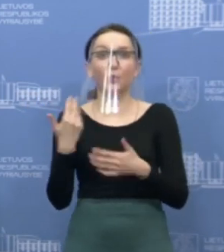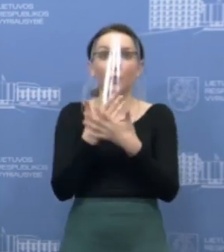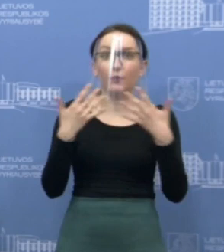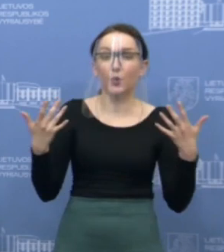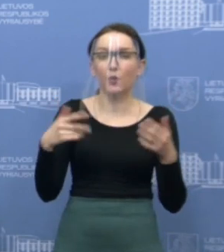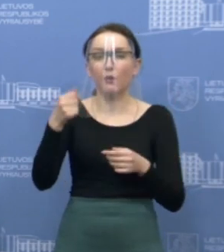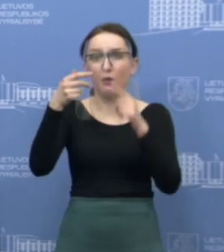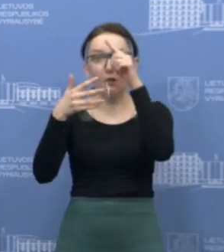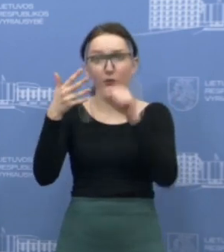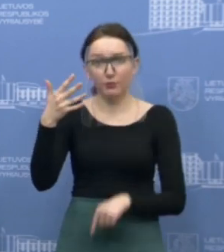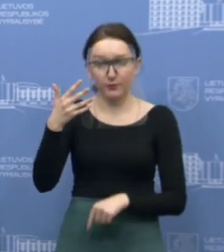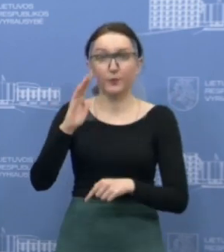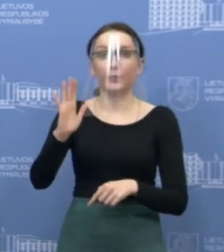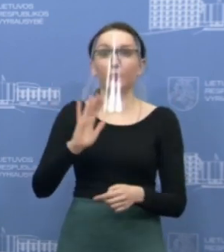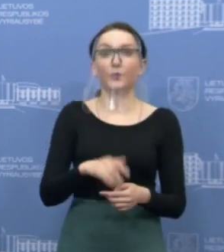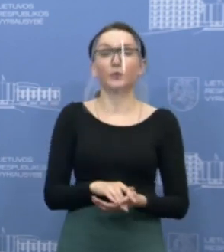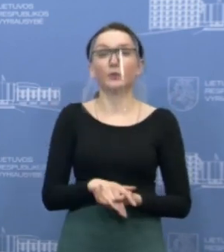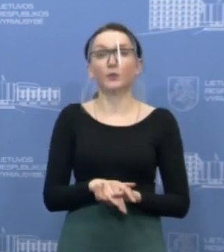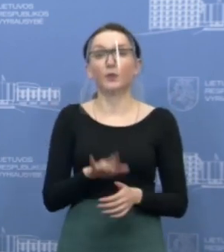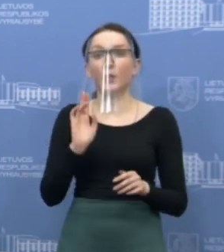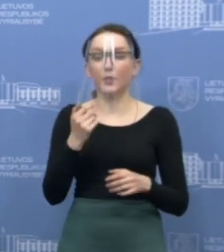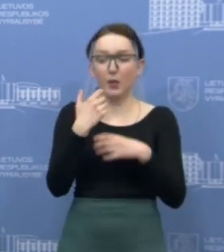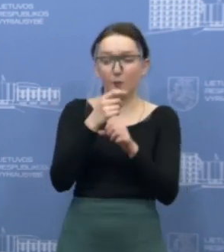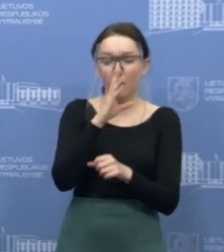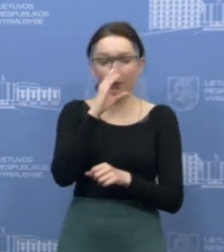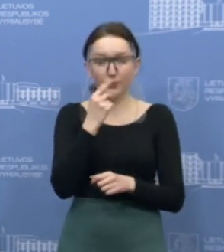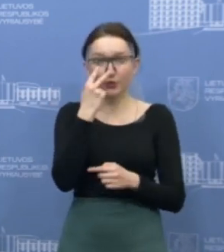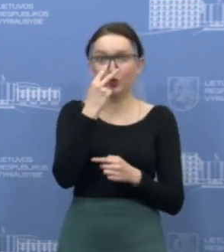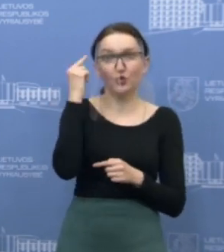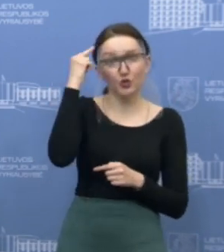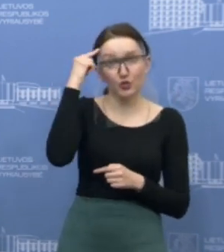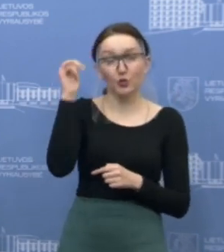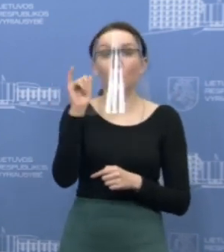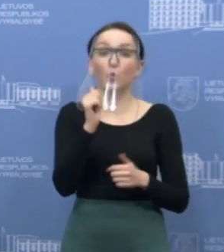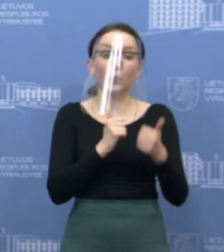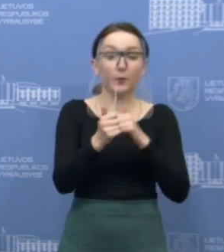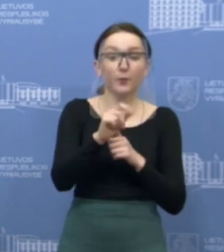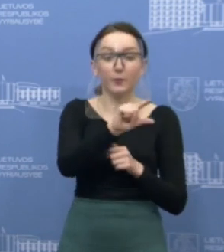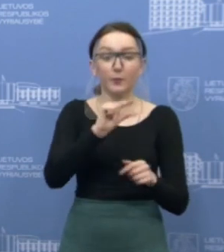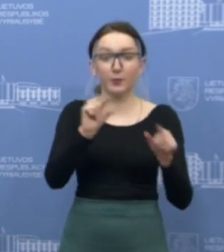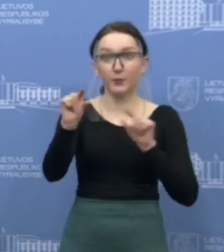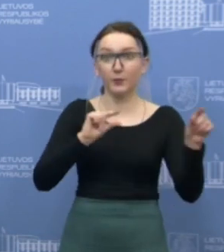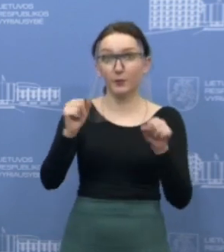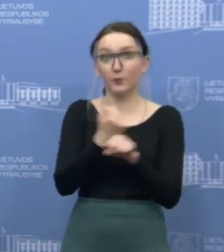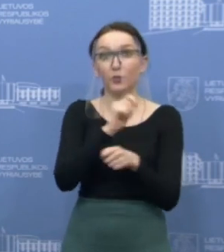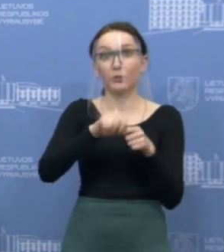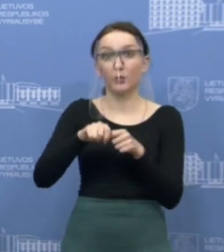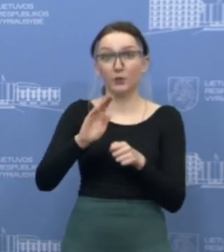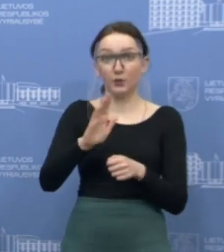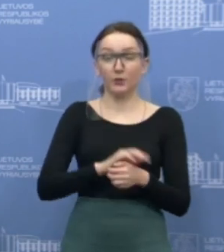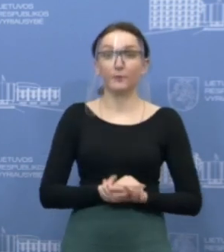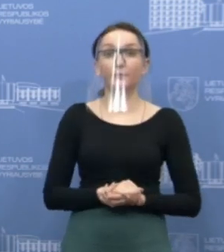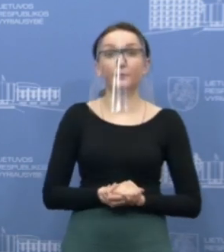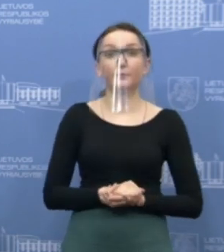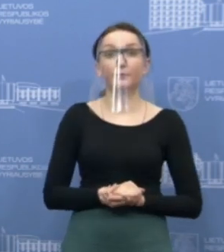ir taip toliau, žodžiu, išdėliota visa seka, kad laboratorijose būtų aiškiau, kurie ėminiai turėtų būti tyrimi pirmiausia.